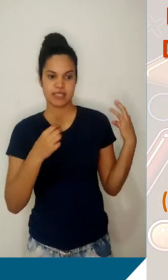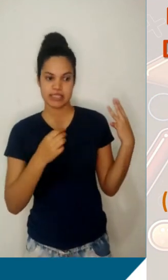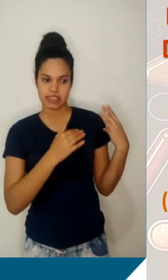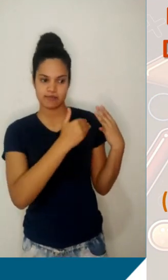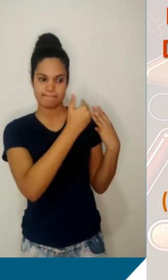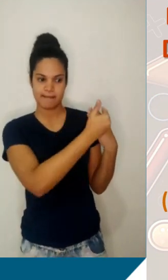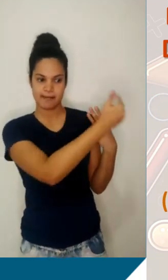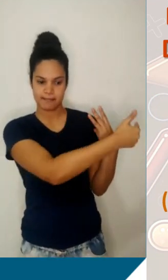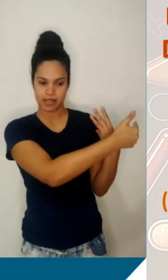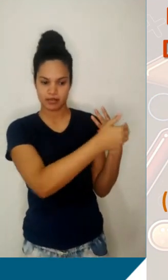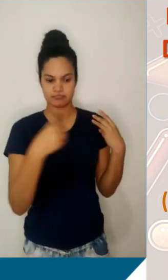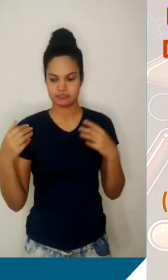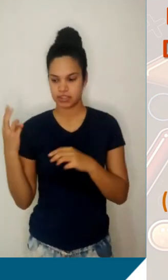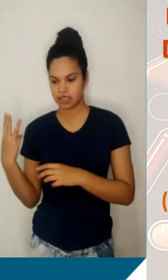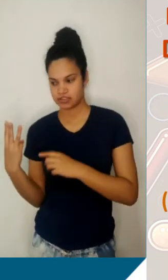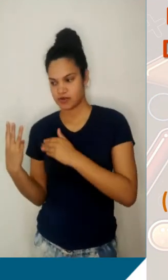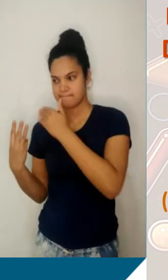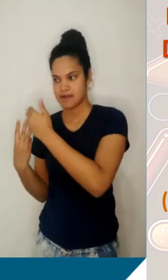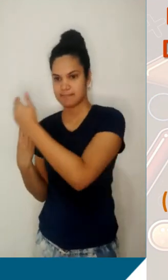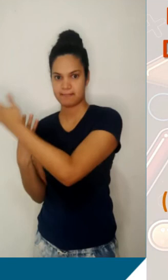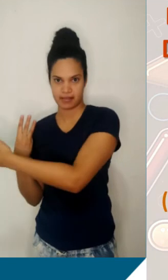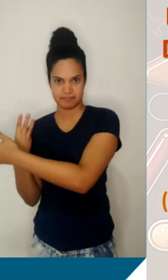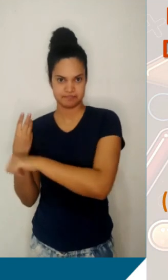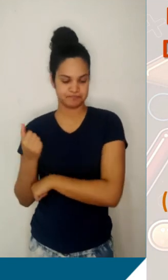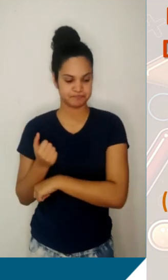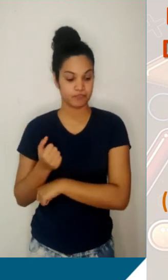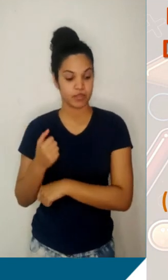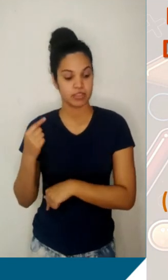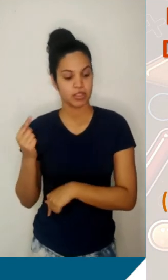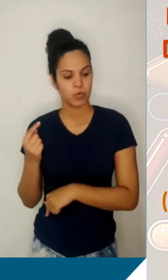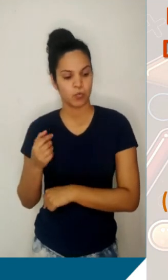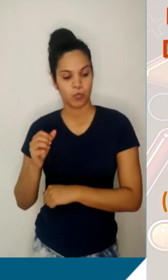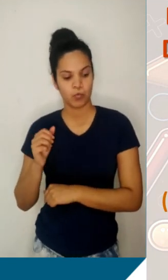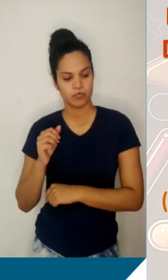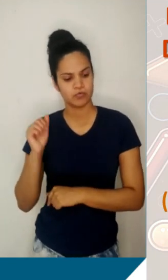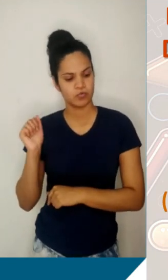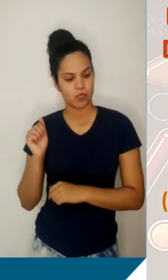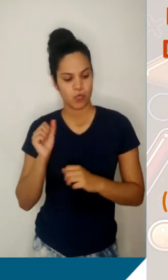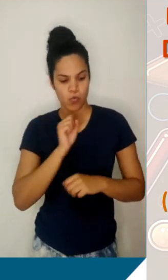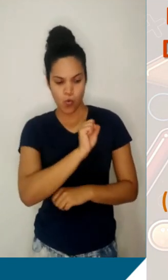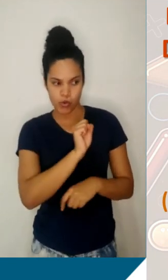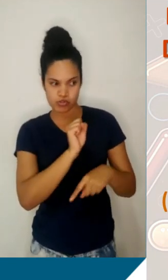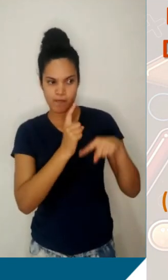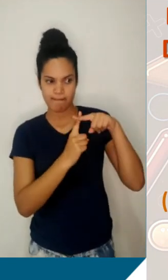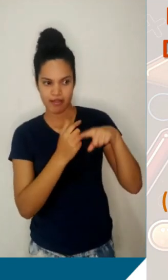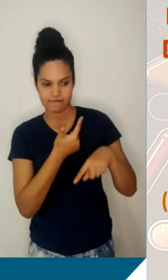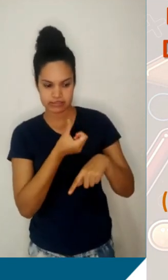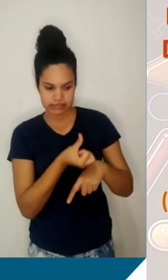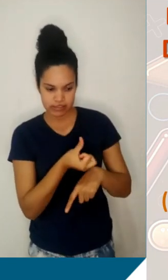nós vamos encontrar o 8 e o 26. E 8 com o 26 dá a mesma média